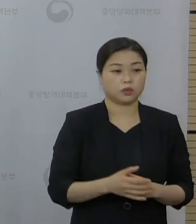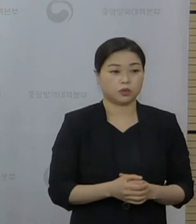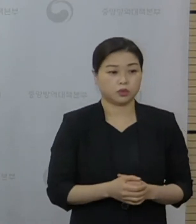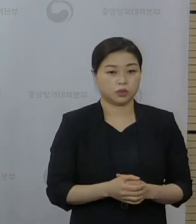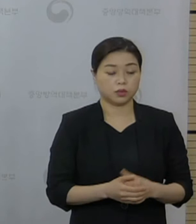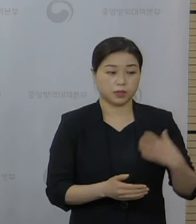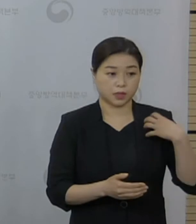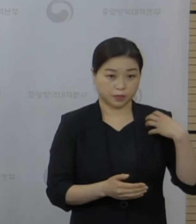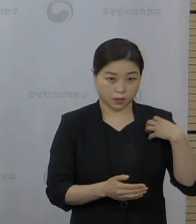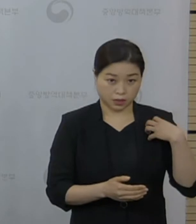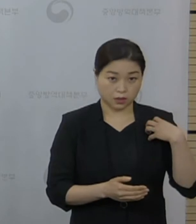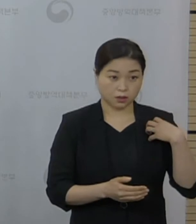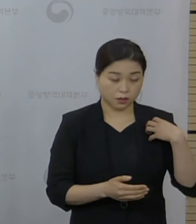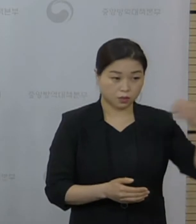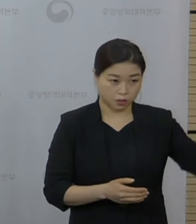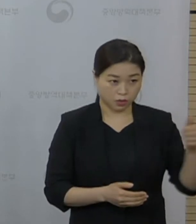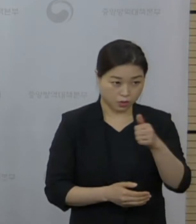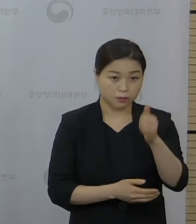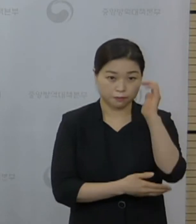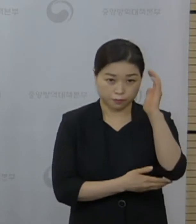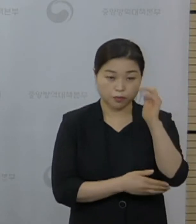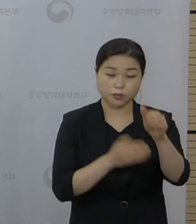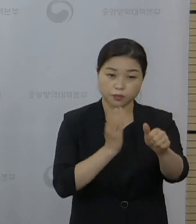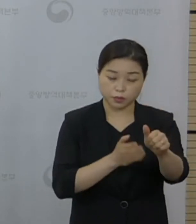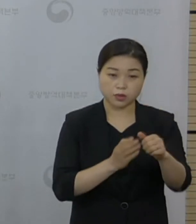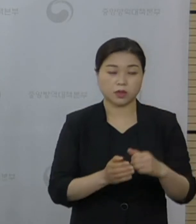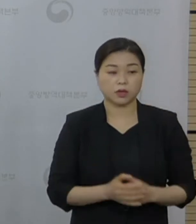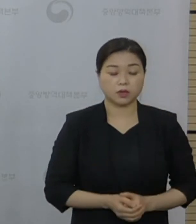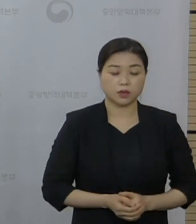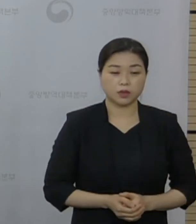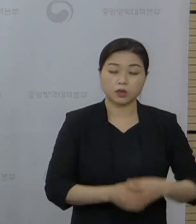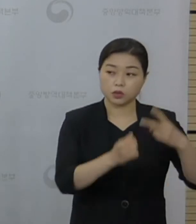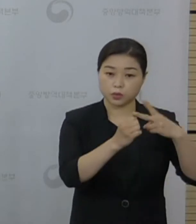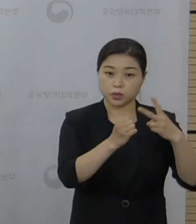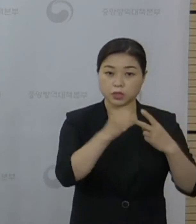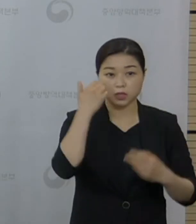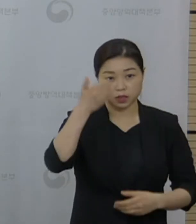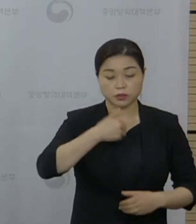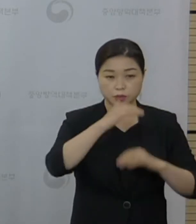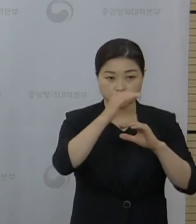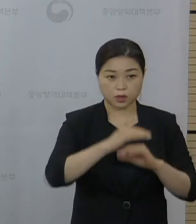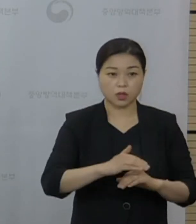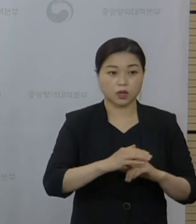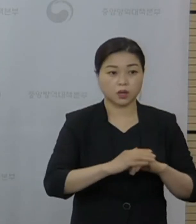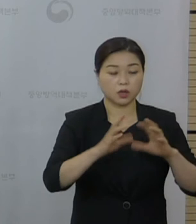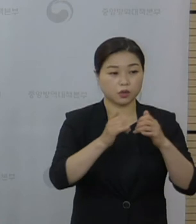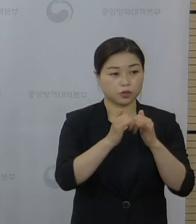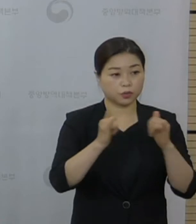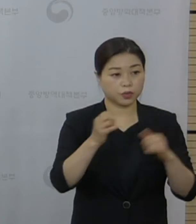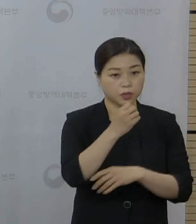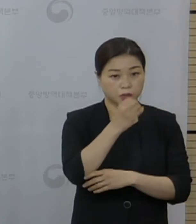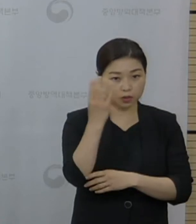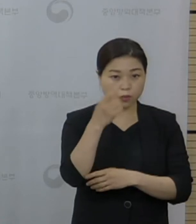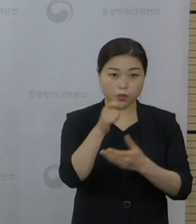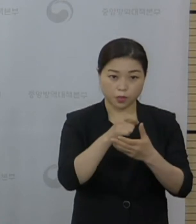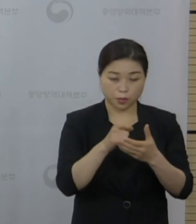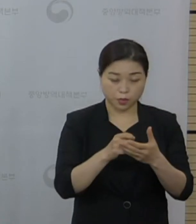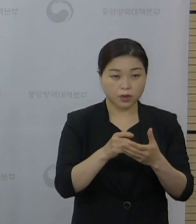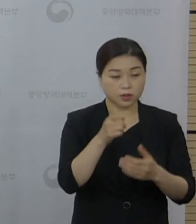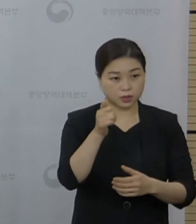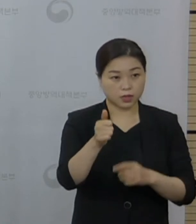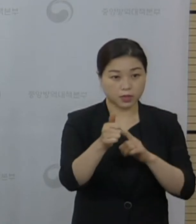설명해 주시면 좋겠습니다. 현장에서 두 번째로 질문 보내주신 국민일보 최예슬 기자님 질문 먼저 드리겠습니다.